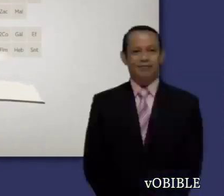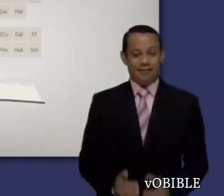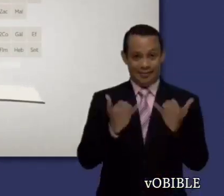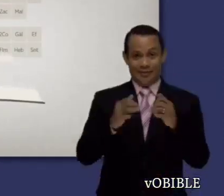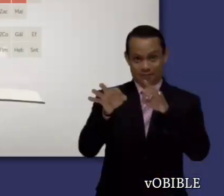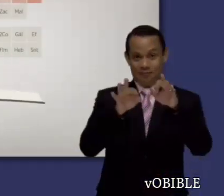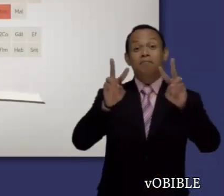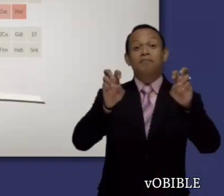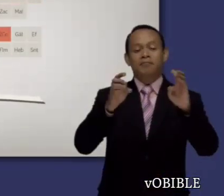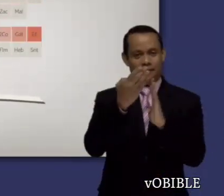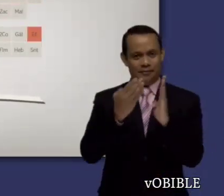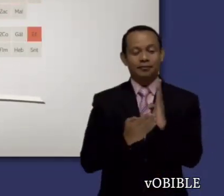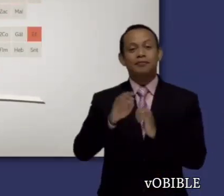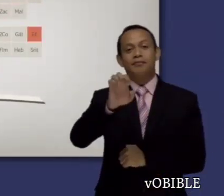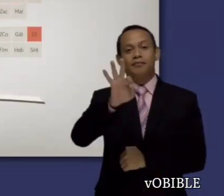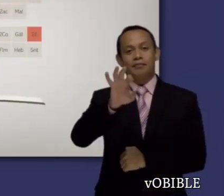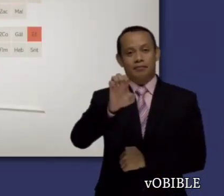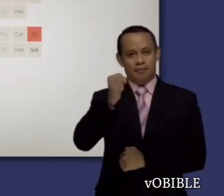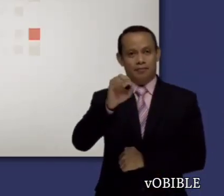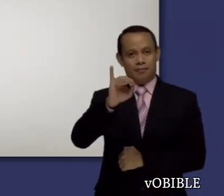Información sobre la carta a los Efesios